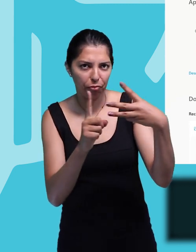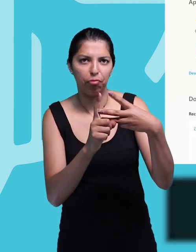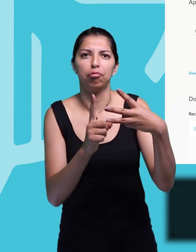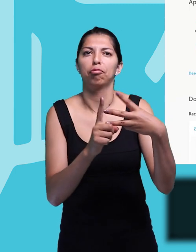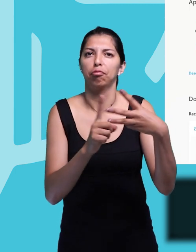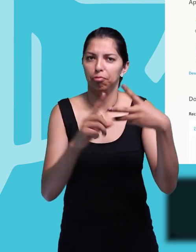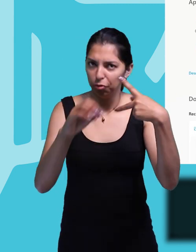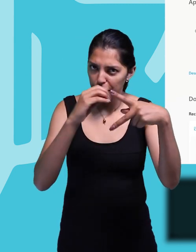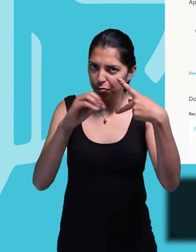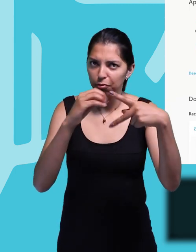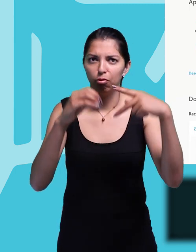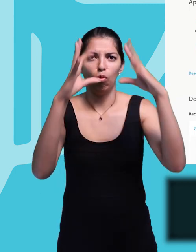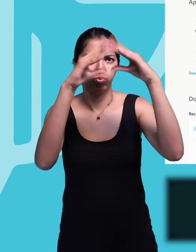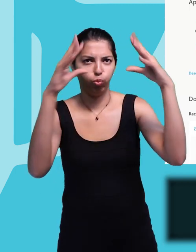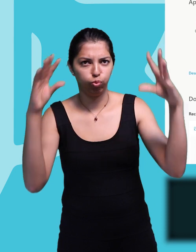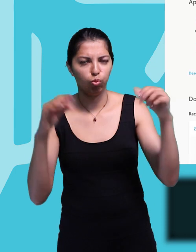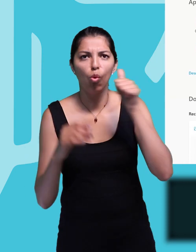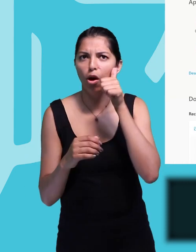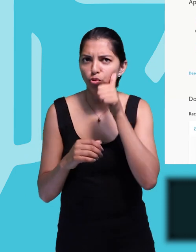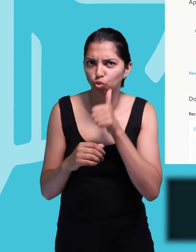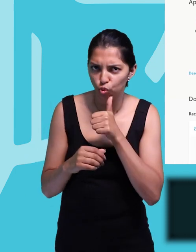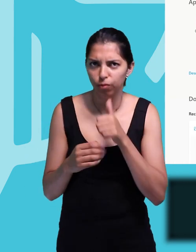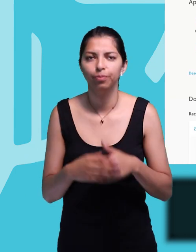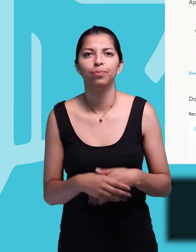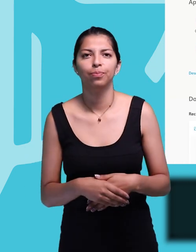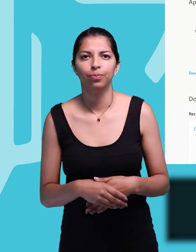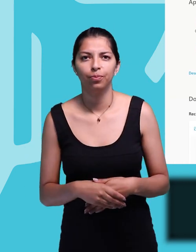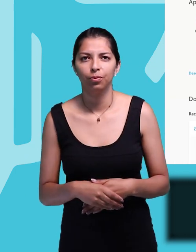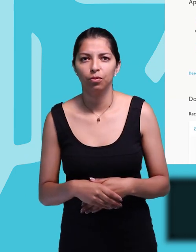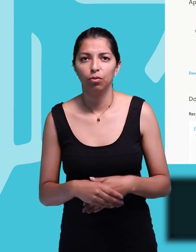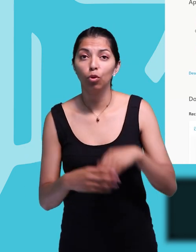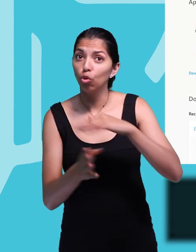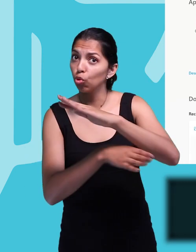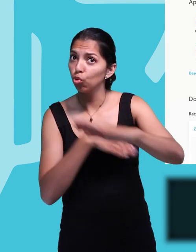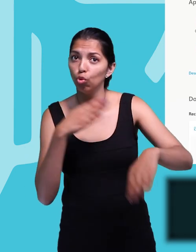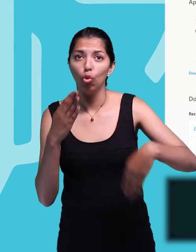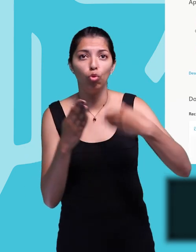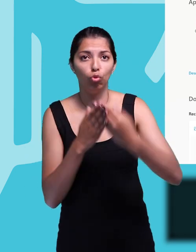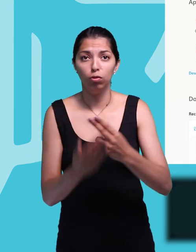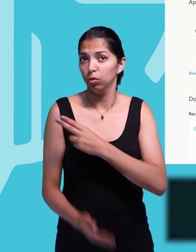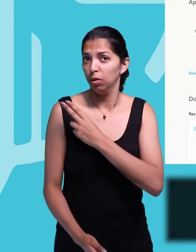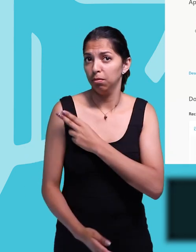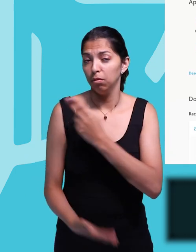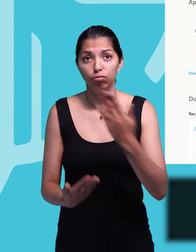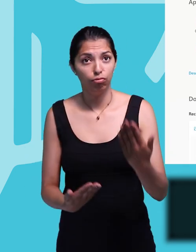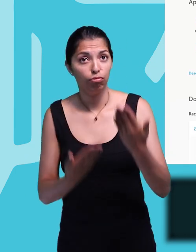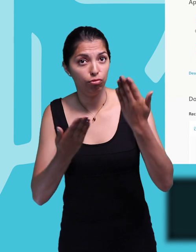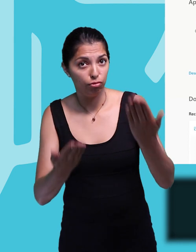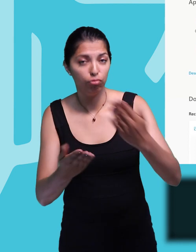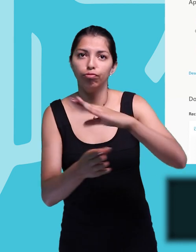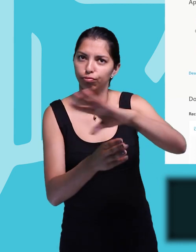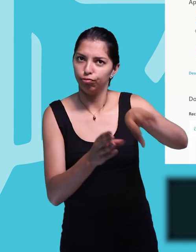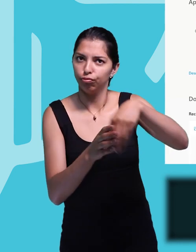Word, OneDrive, es un repositorio de información para almacenamiento. Todo esto es ofrecido por la institución